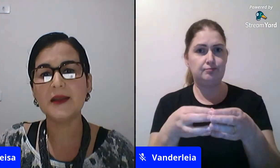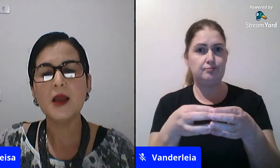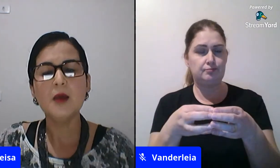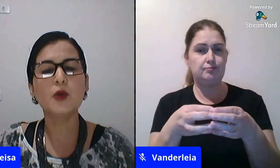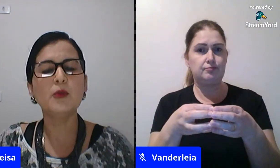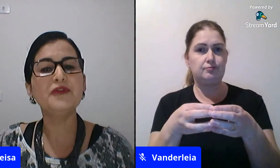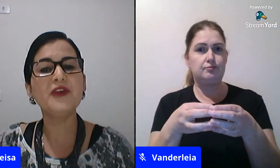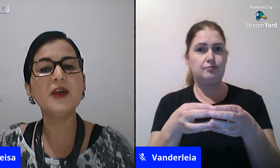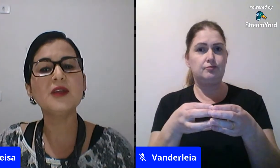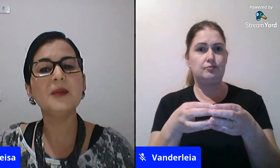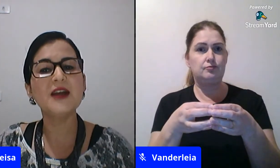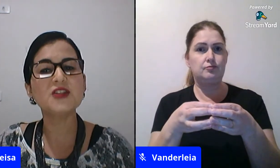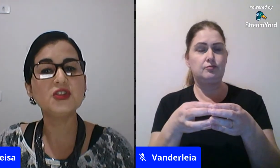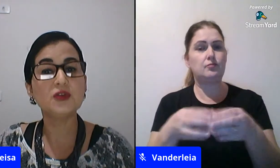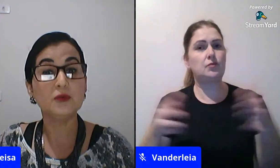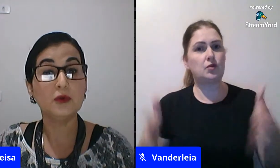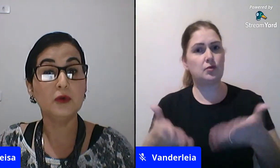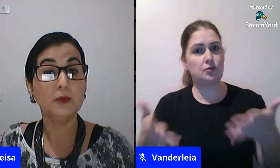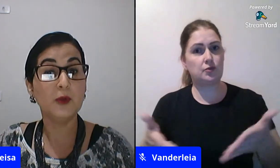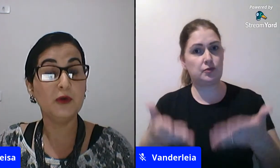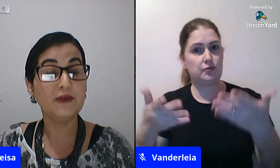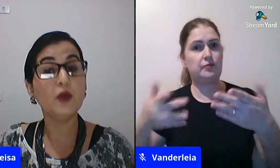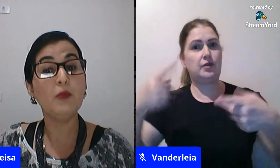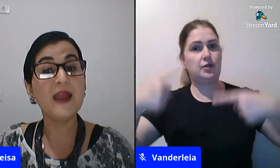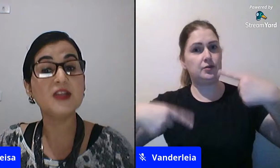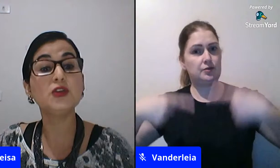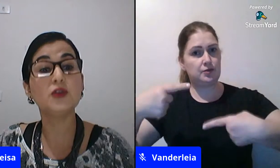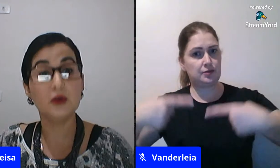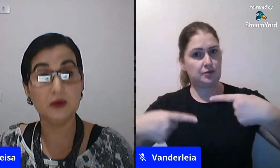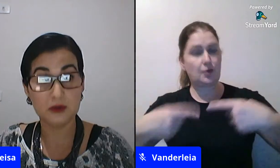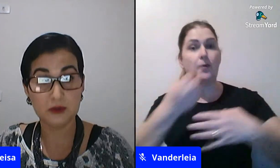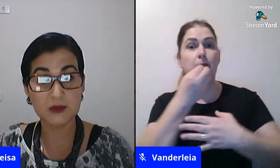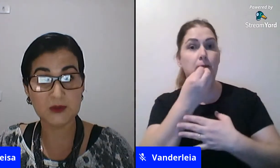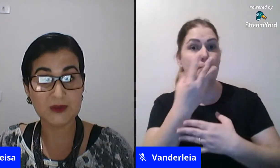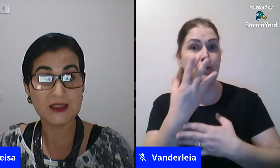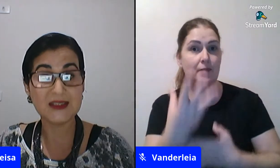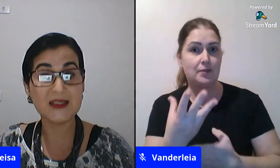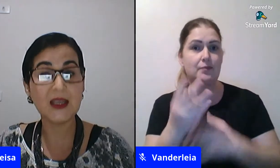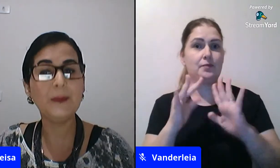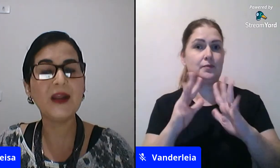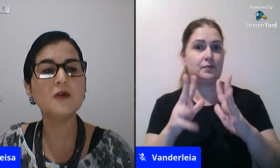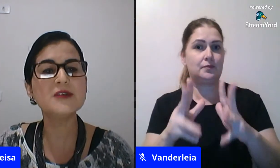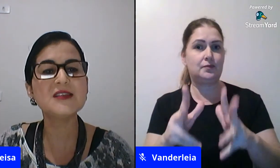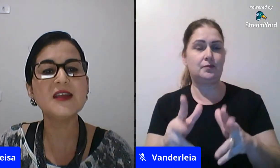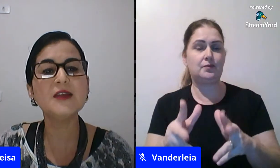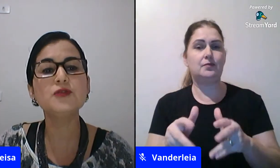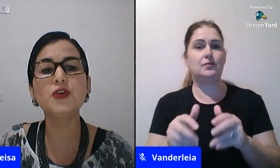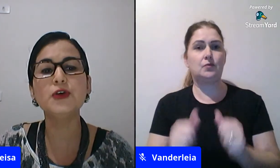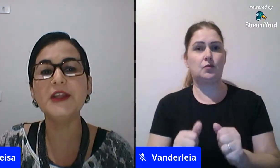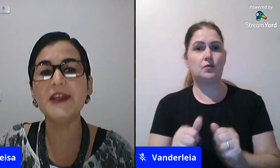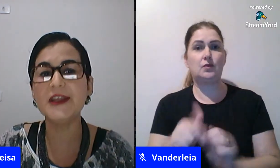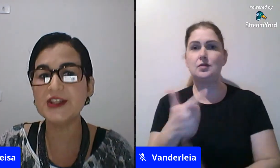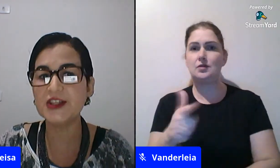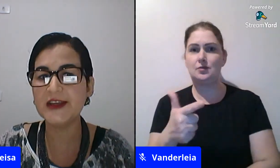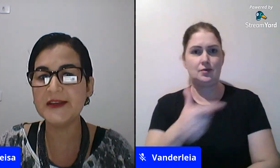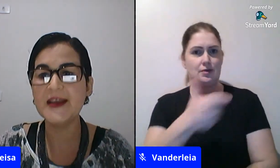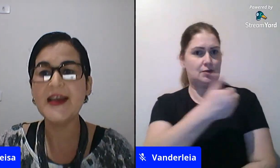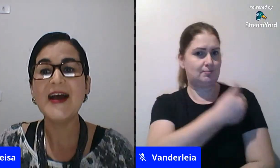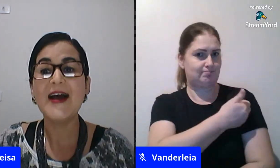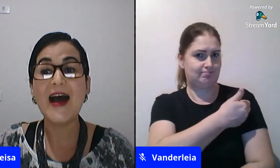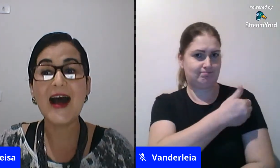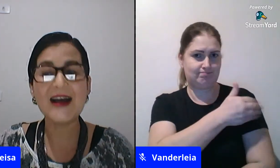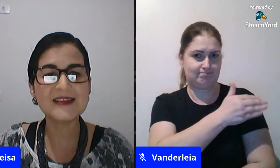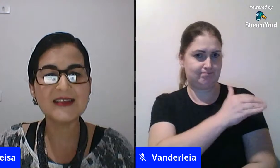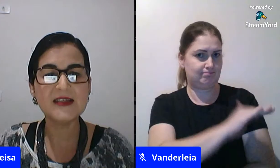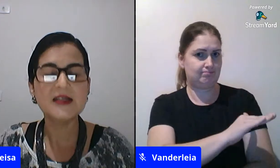assim, promover o debate de... promover o bem de todos sem preconceito de origem,